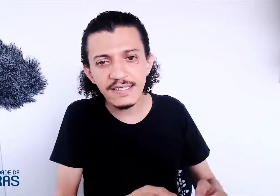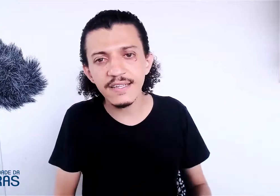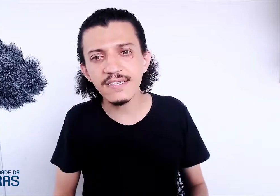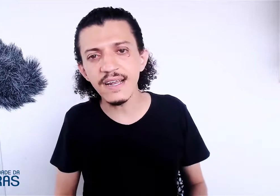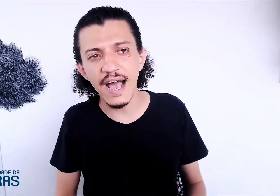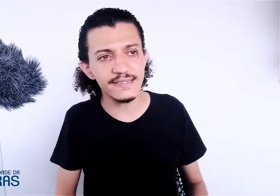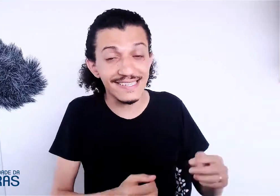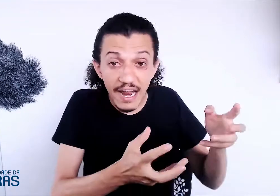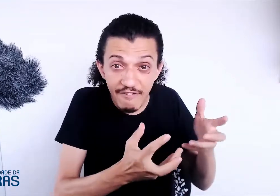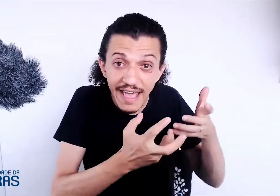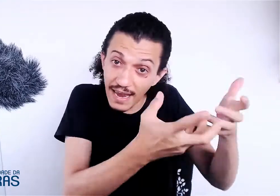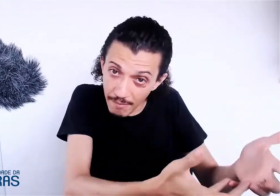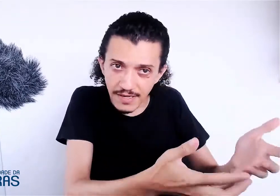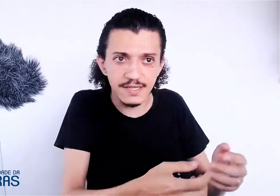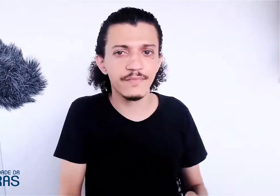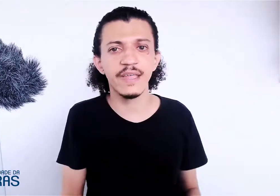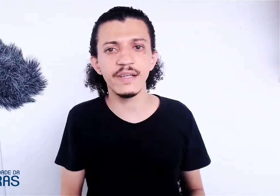a escrita de sinais, escrever em Libras. Entende?